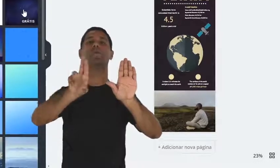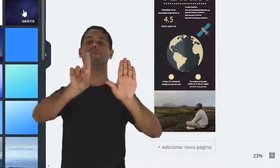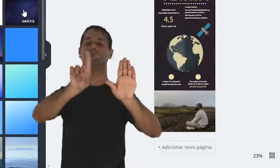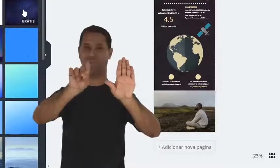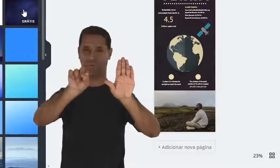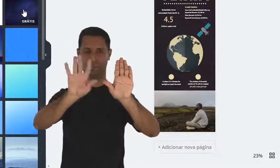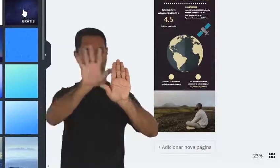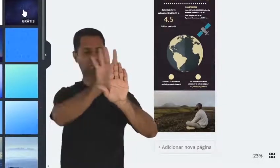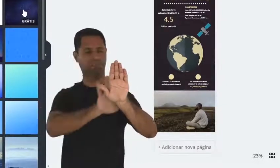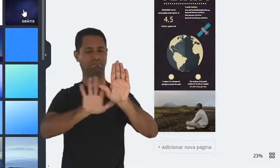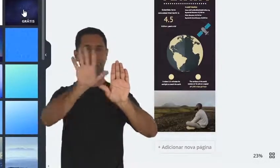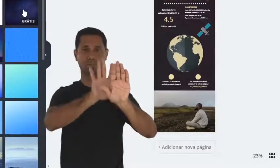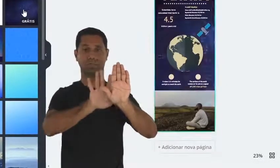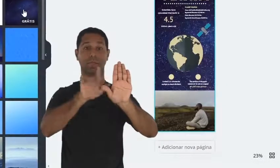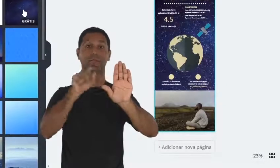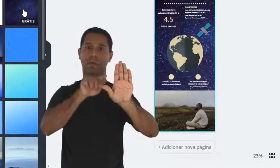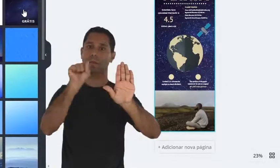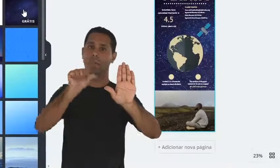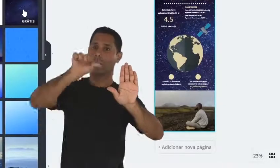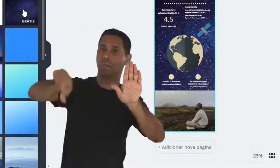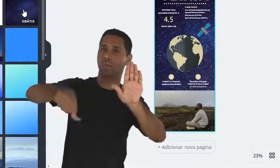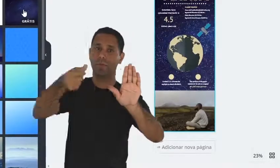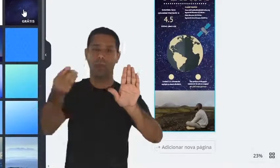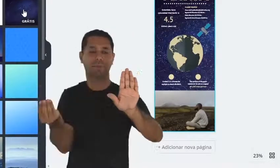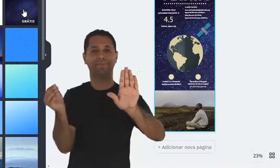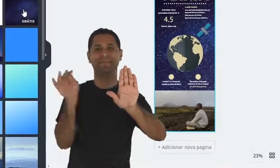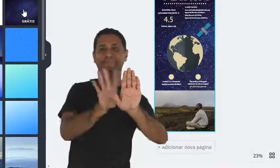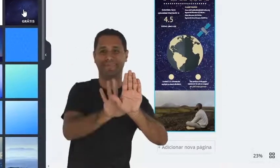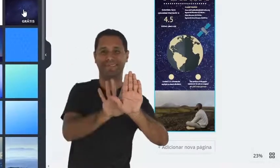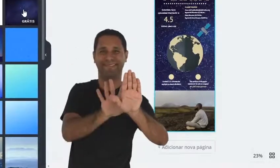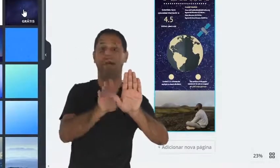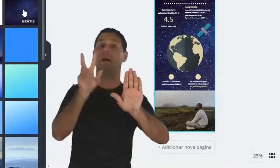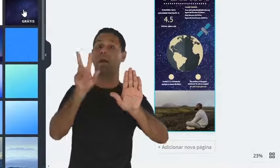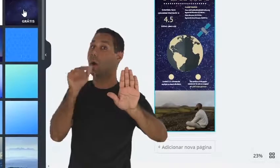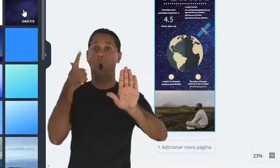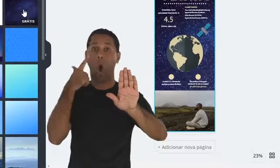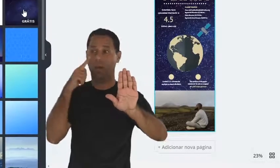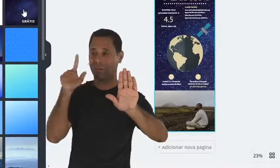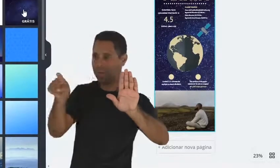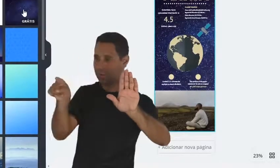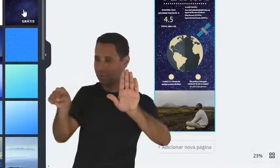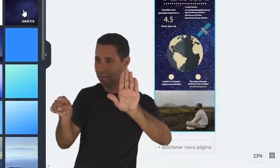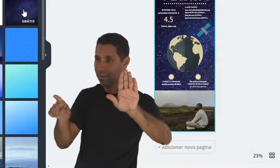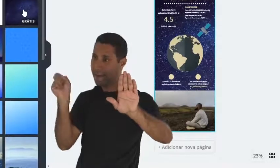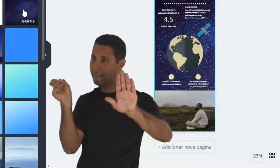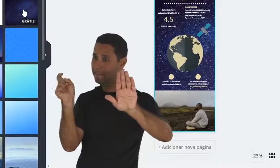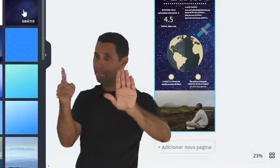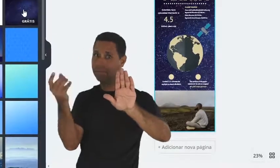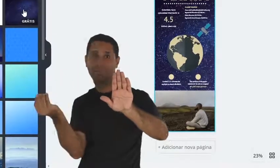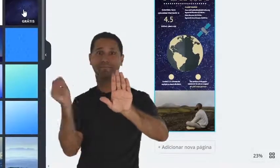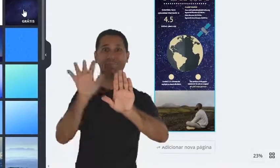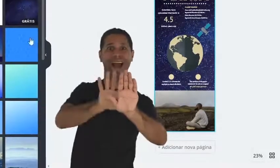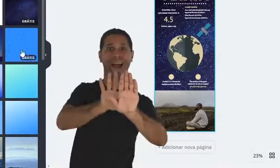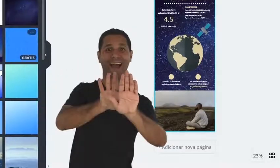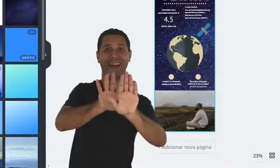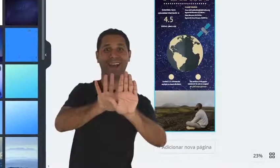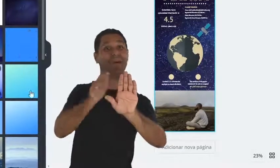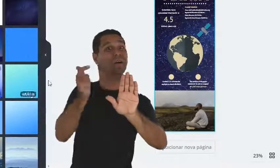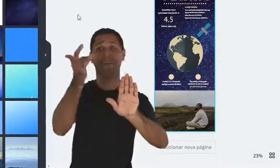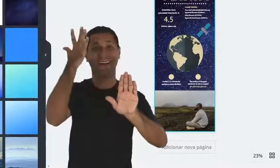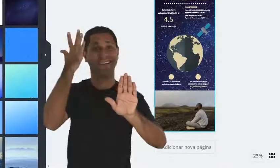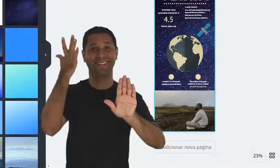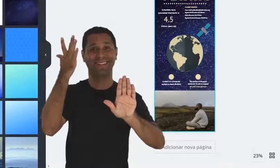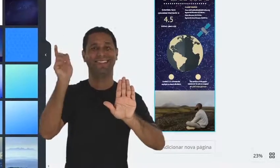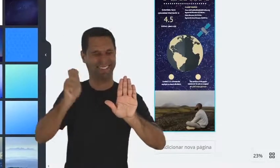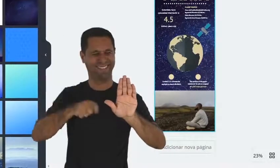Que é o mesmo processo. Eu quero mudar, vou botar este aqui. Ele já vai para lá. Olha que legal. Ele